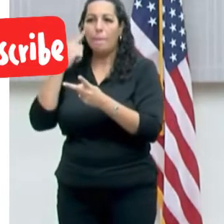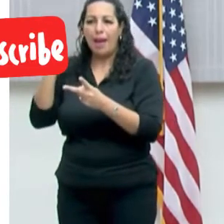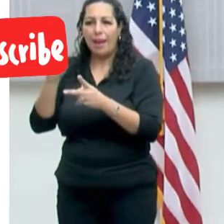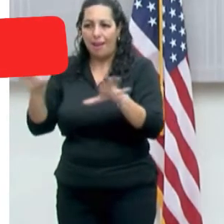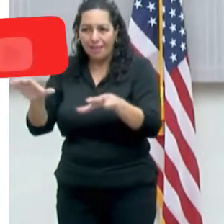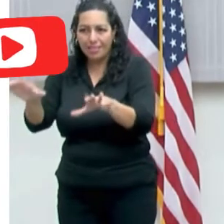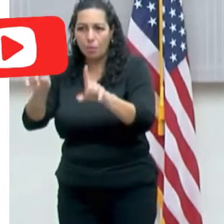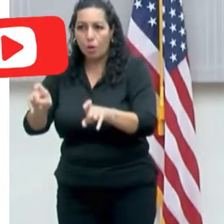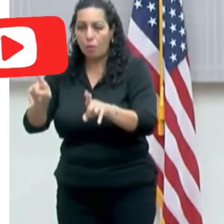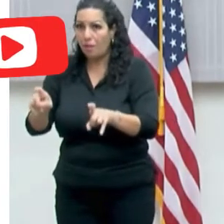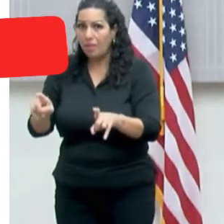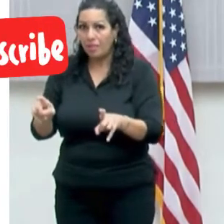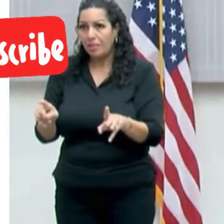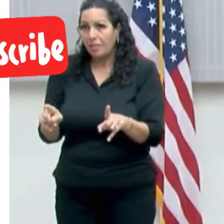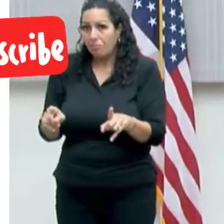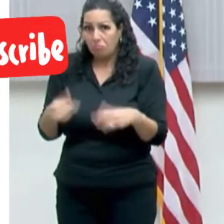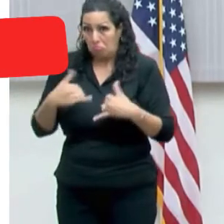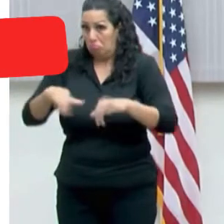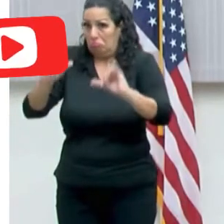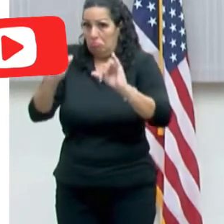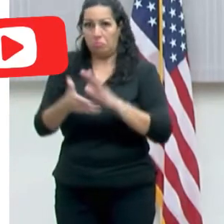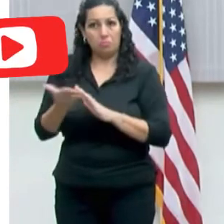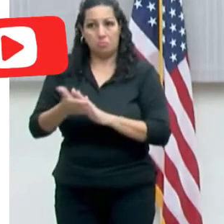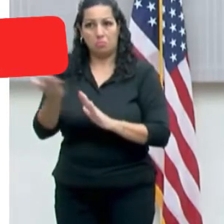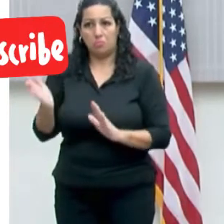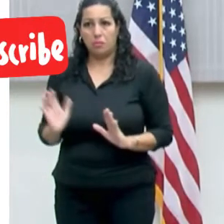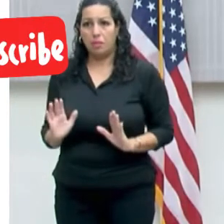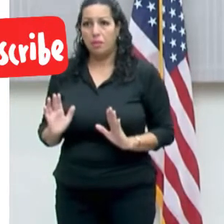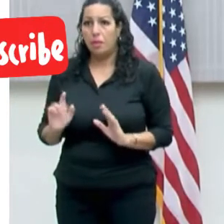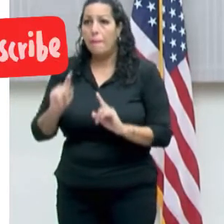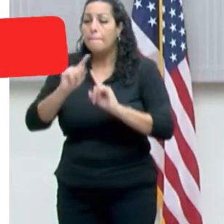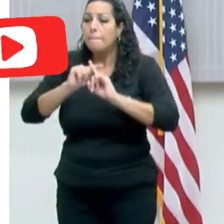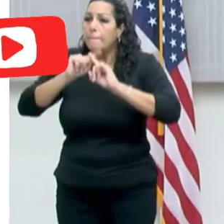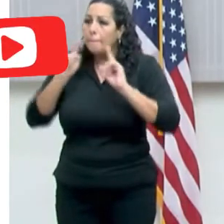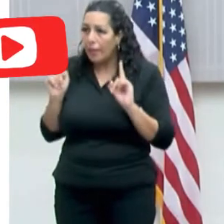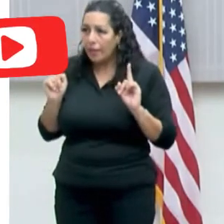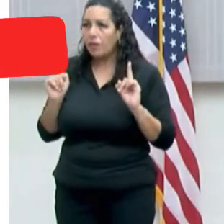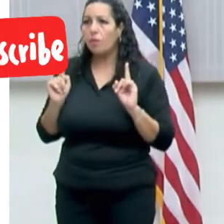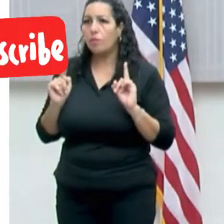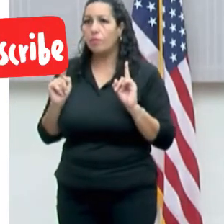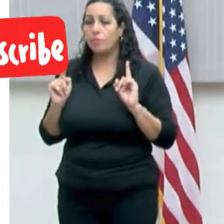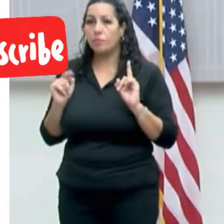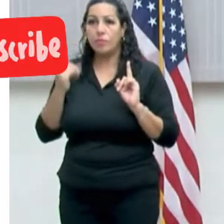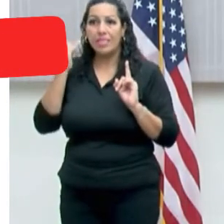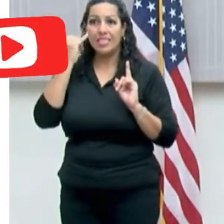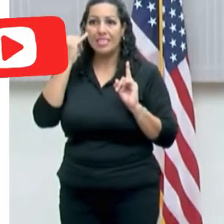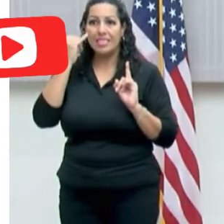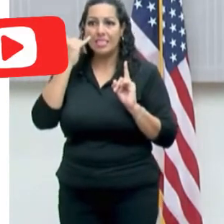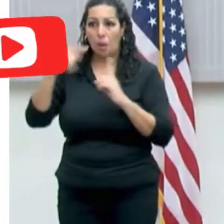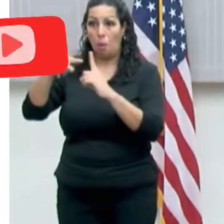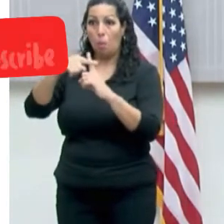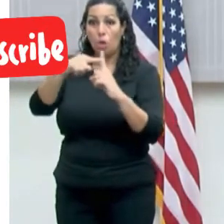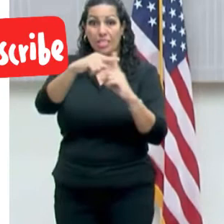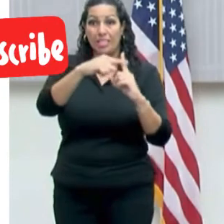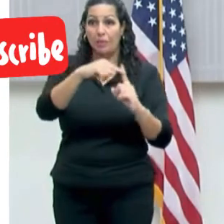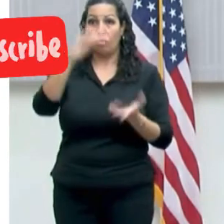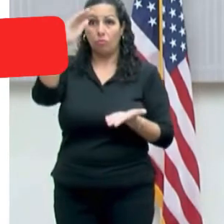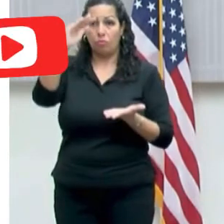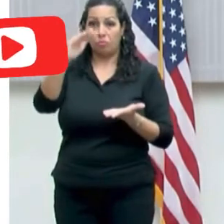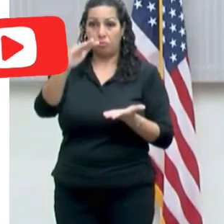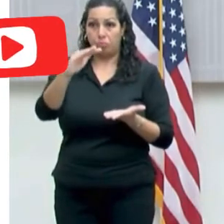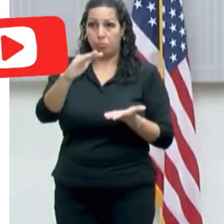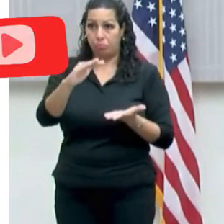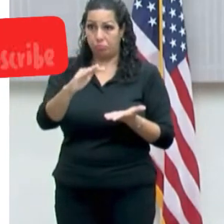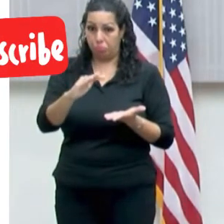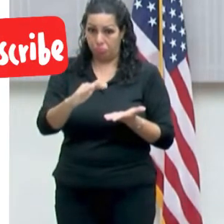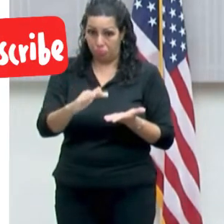aumentarlo y la prueba se sigue haciendo. Pero es lo que yo lo he dicho siempre, en el momento en que la positividad baje, pues entonces nosotros destinamos las pruebas